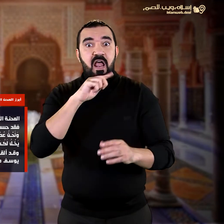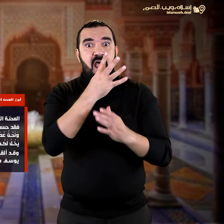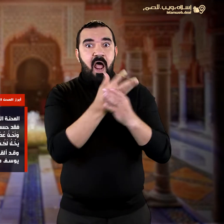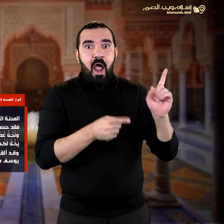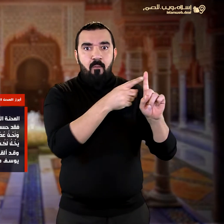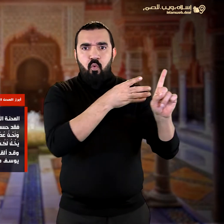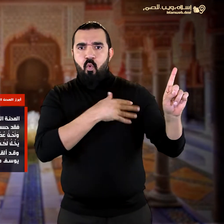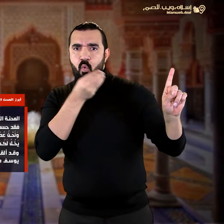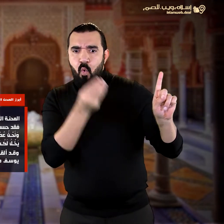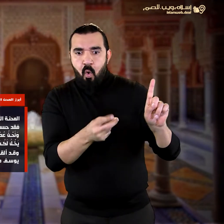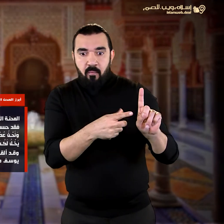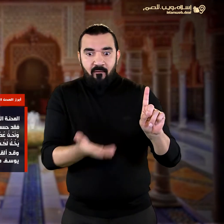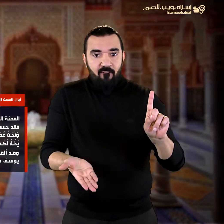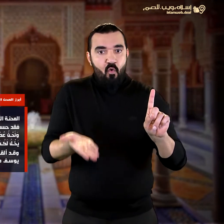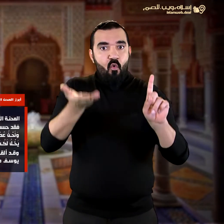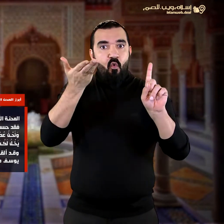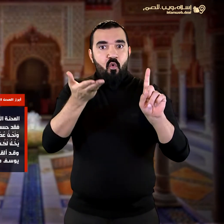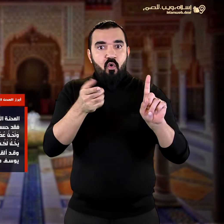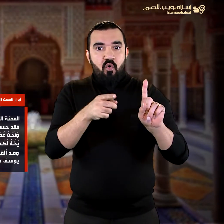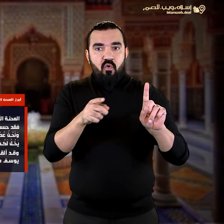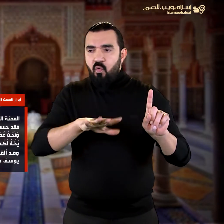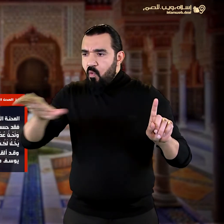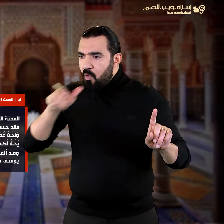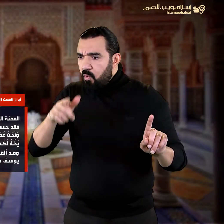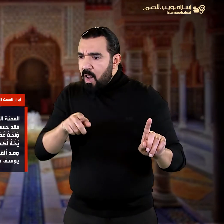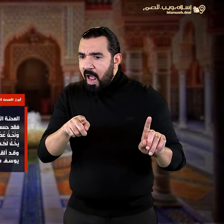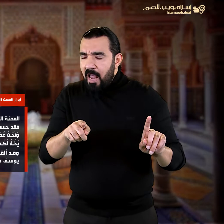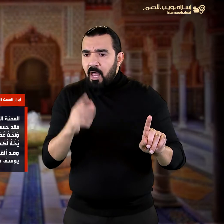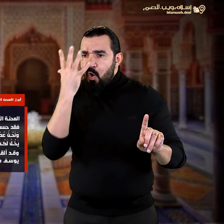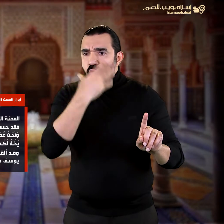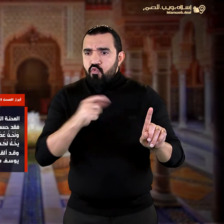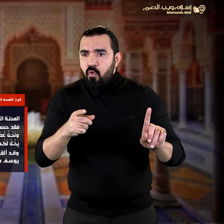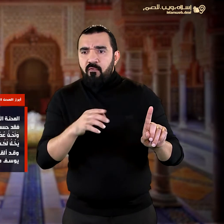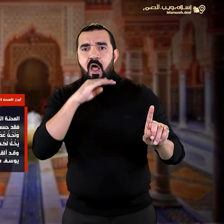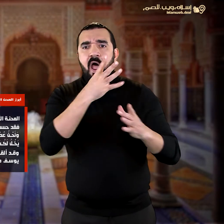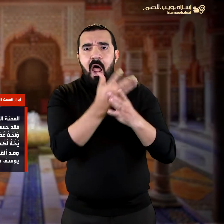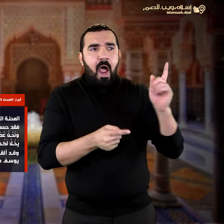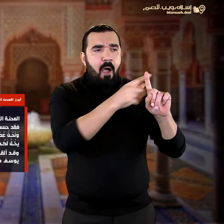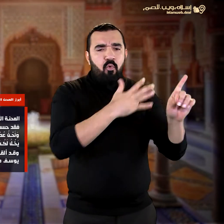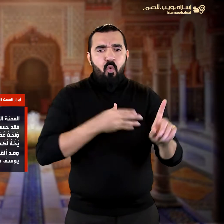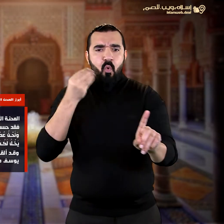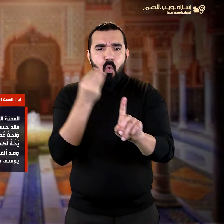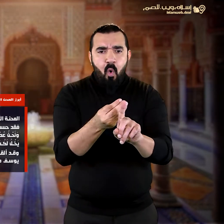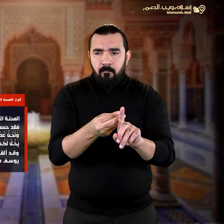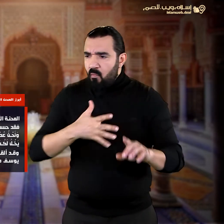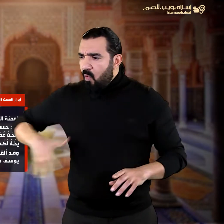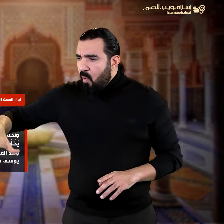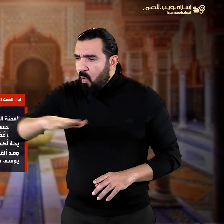ليوسف وأخوه أحب إلى أبينا منا ونحن عصبة إن